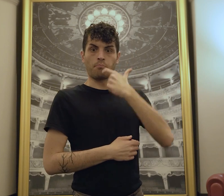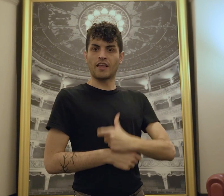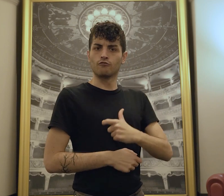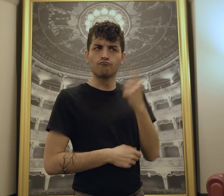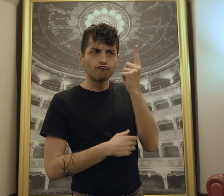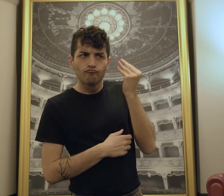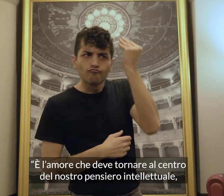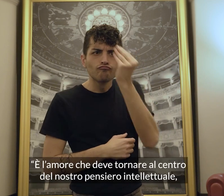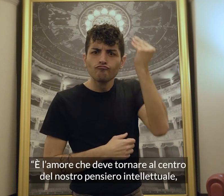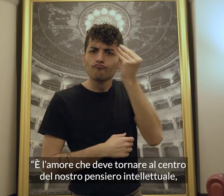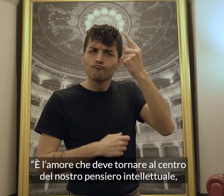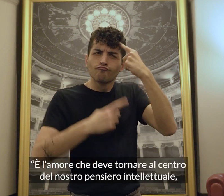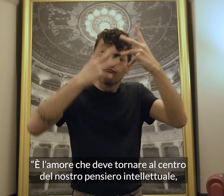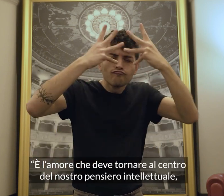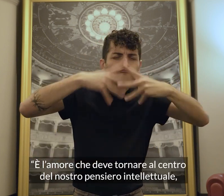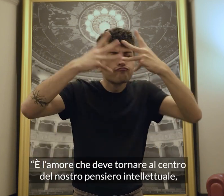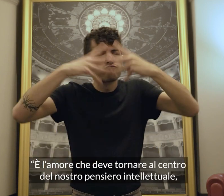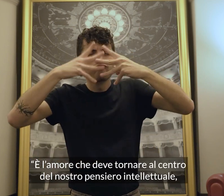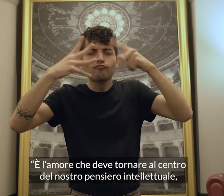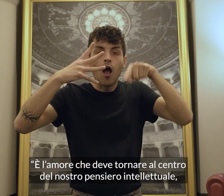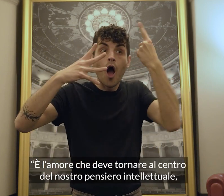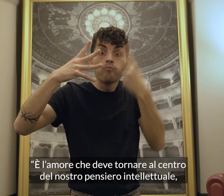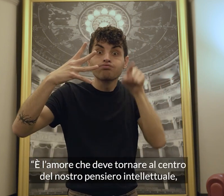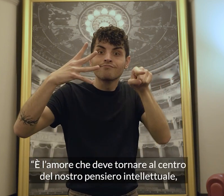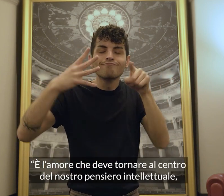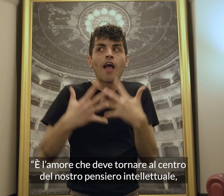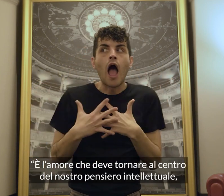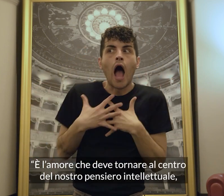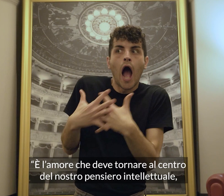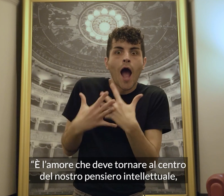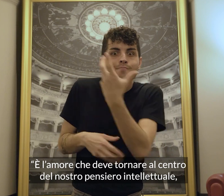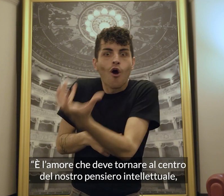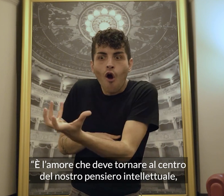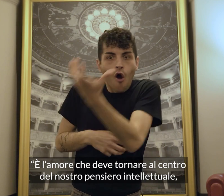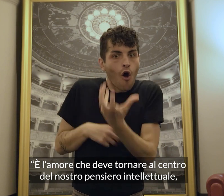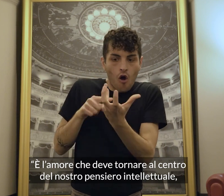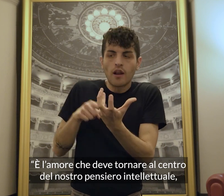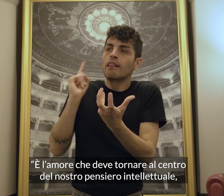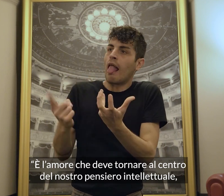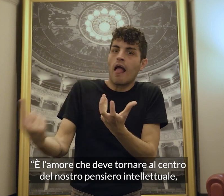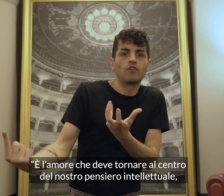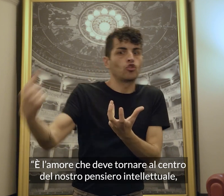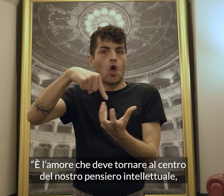E' l'amore che deve tornare al centro del nostro pensiero intellettuale